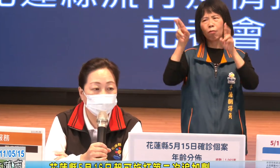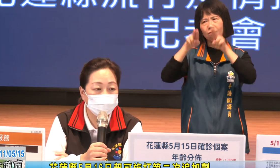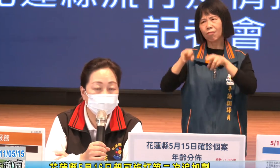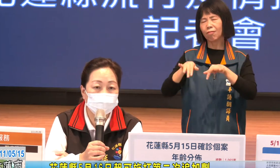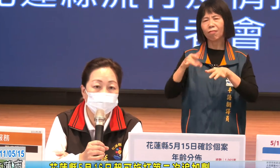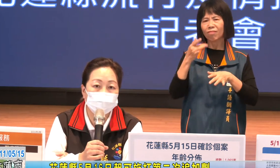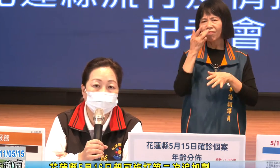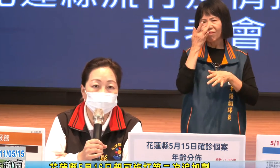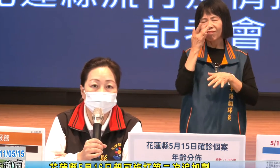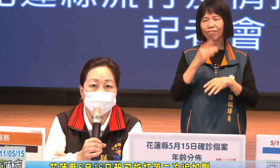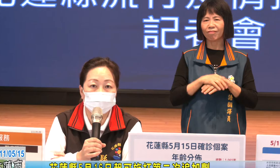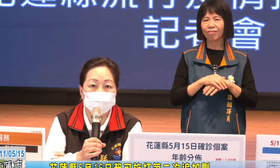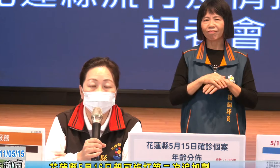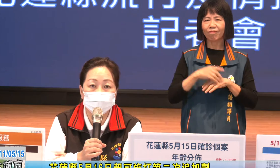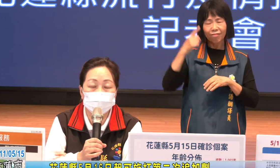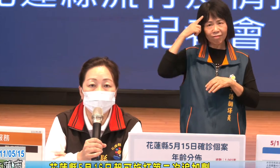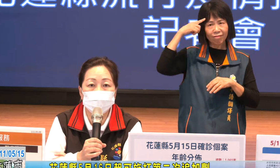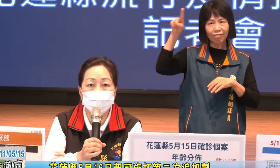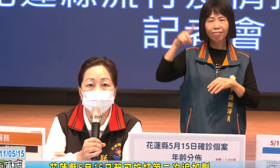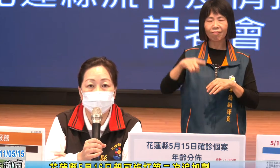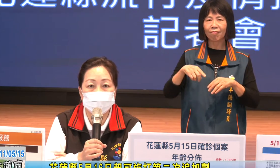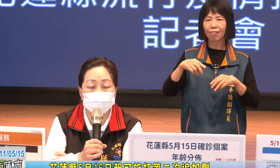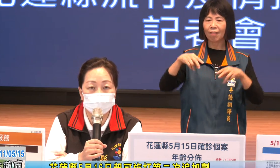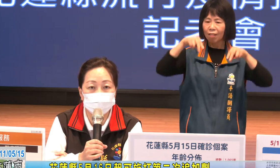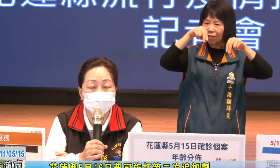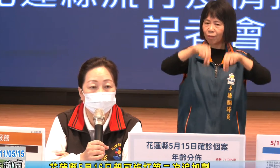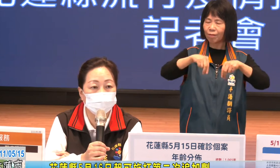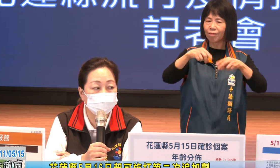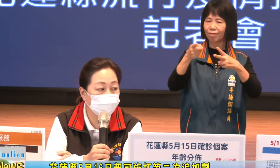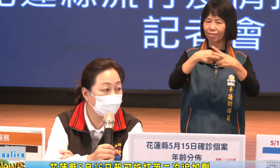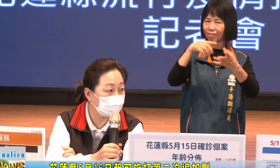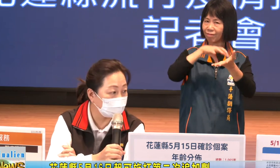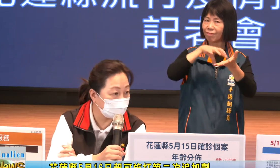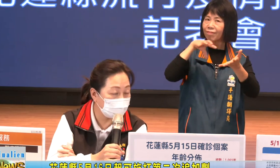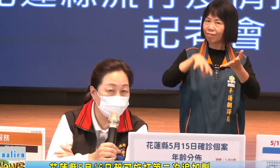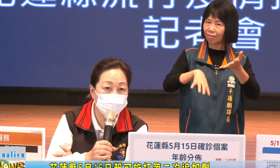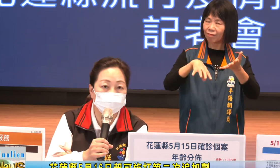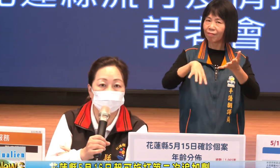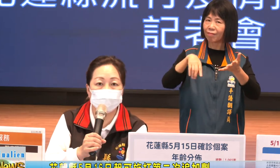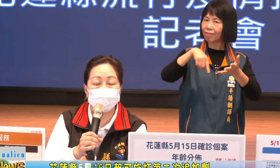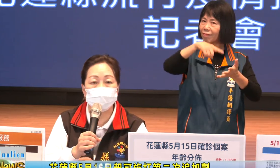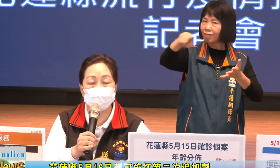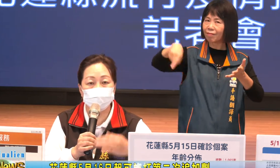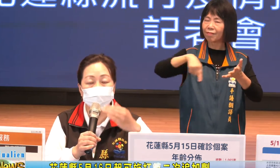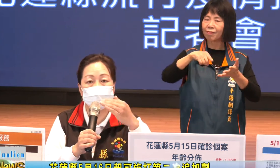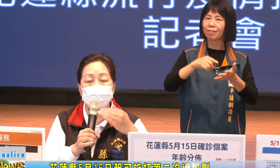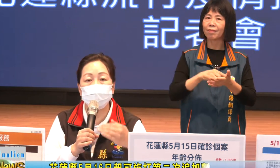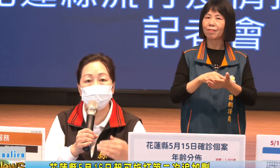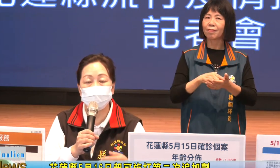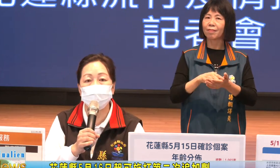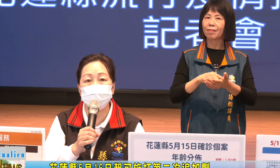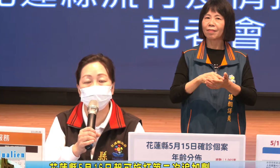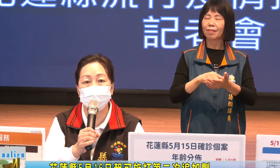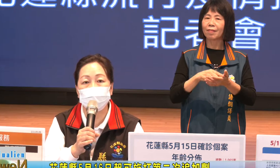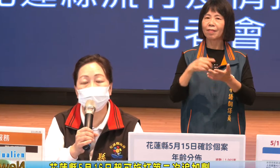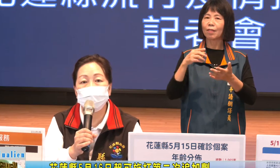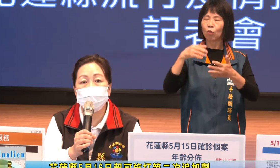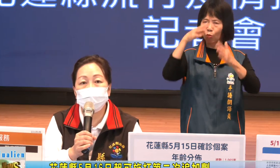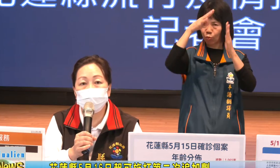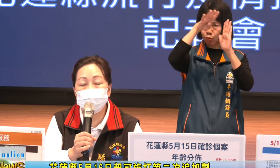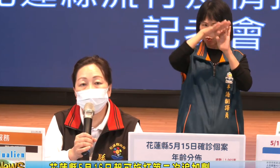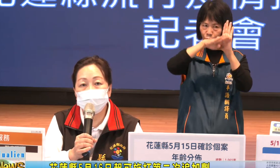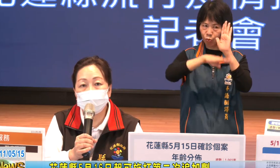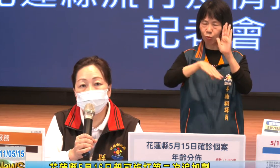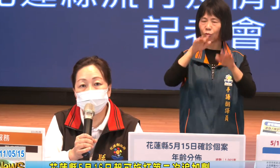我們明天會把這個特約的我們的診所問診的診所這個診所都會裸列出來